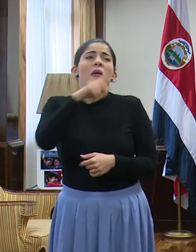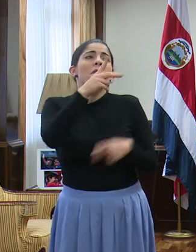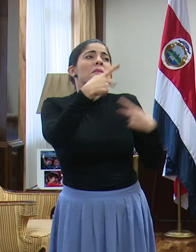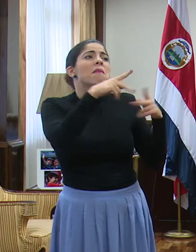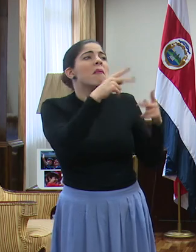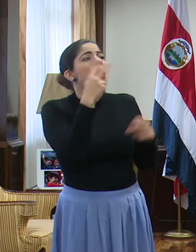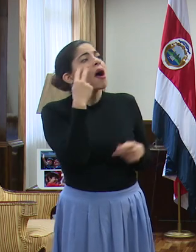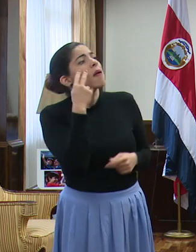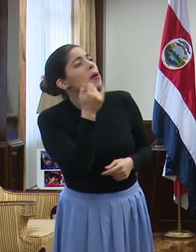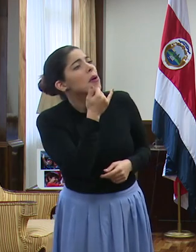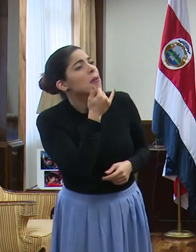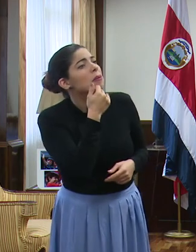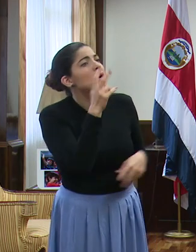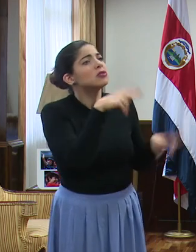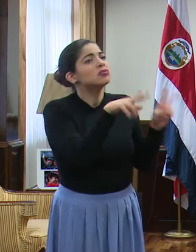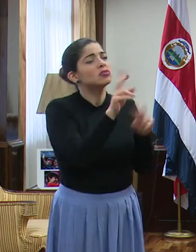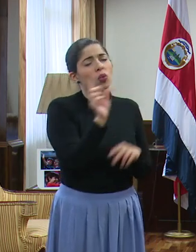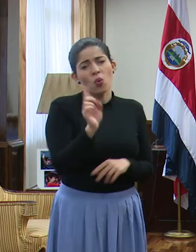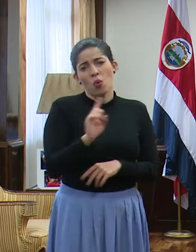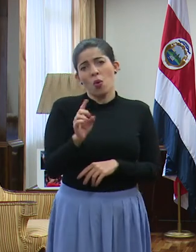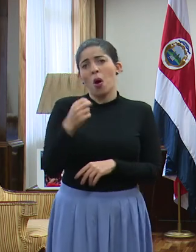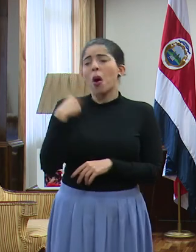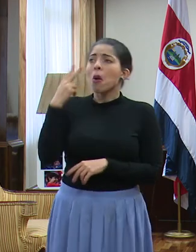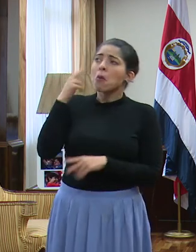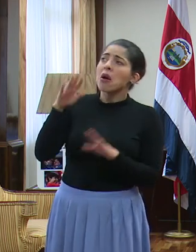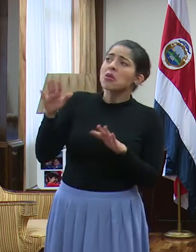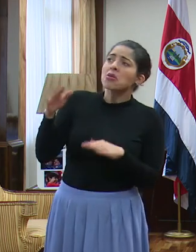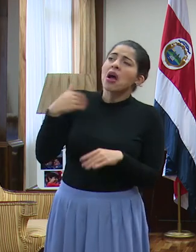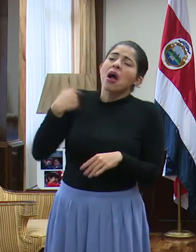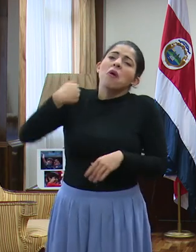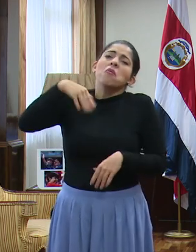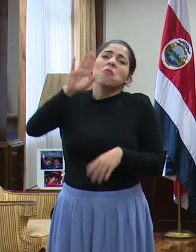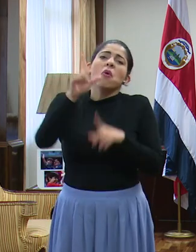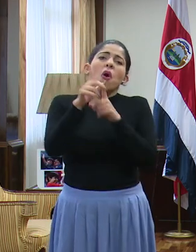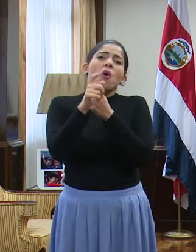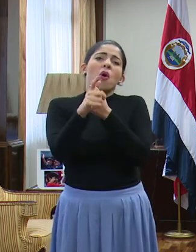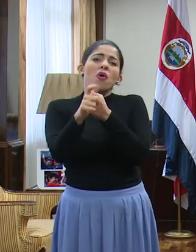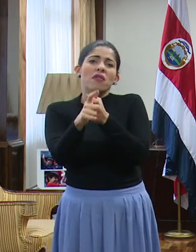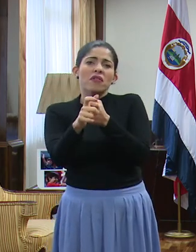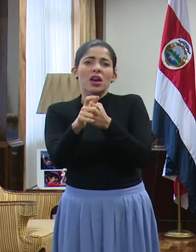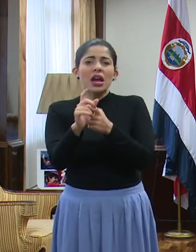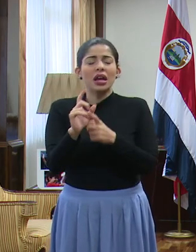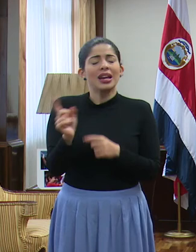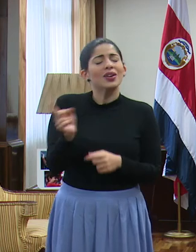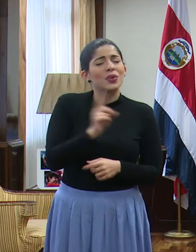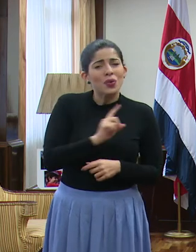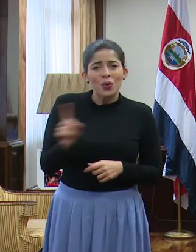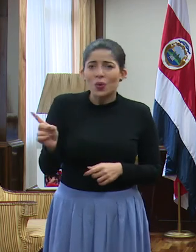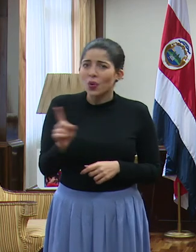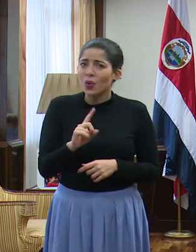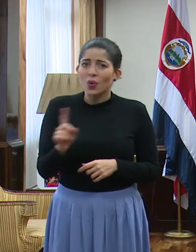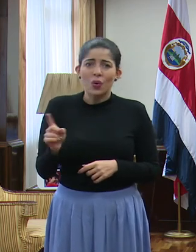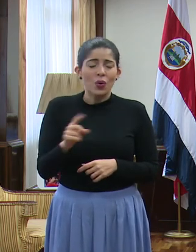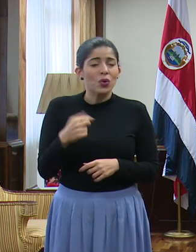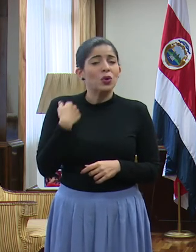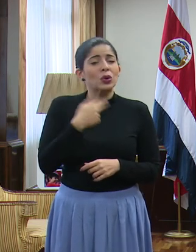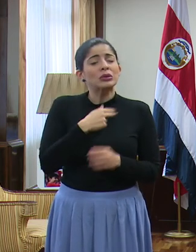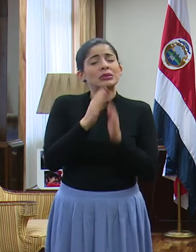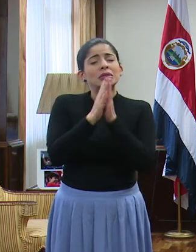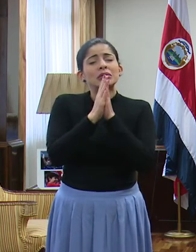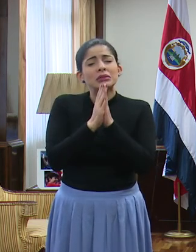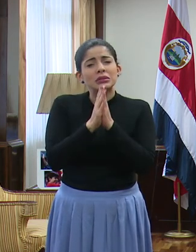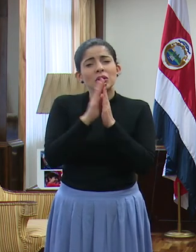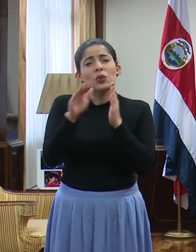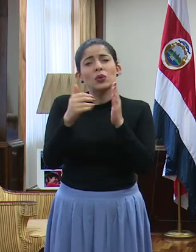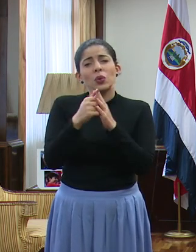ahí a ver qué pasó. No es que veo todo tranquilo, voy a ir correr, voy a ir correr. No, es, estamos pidiéndole a